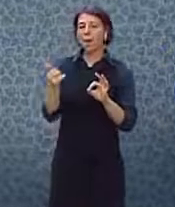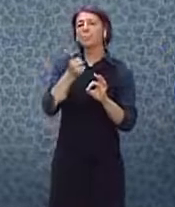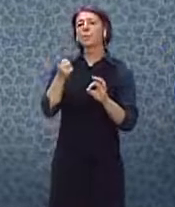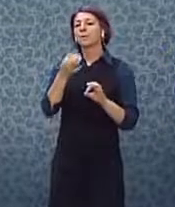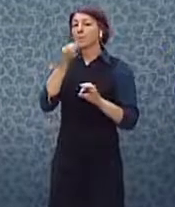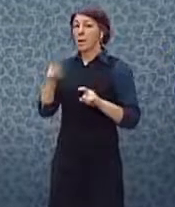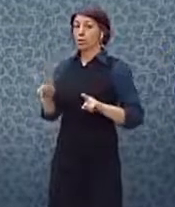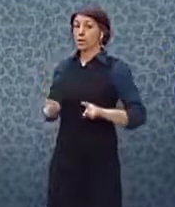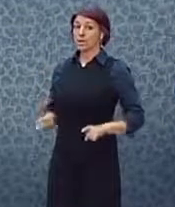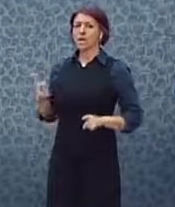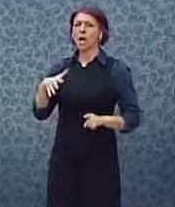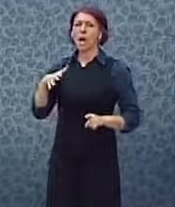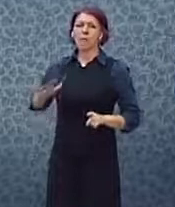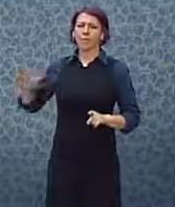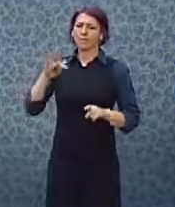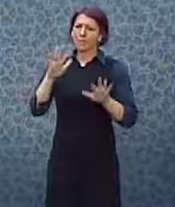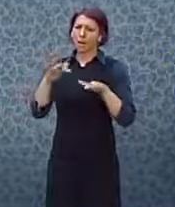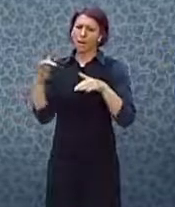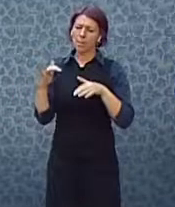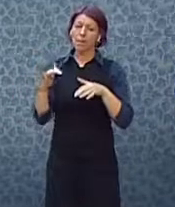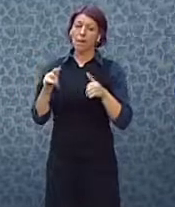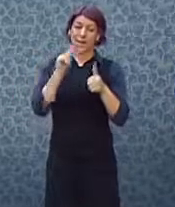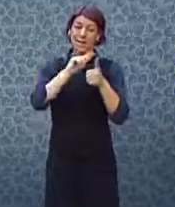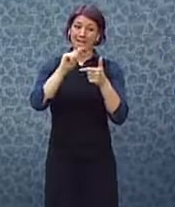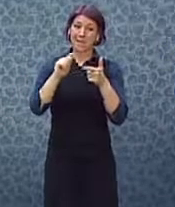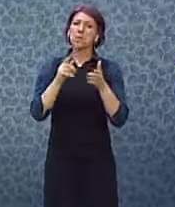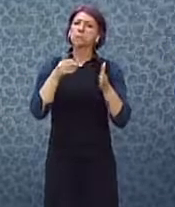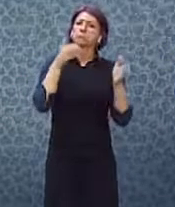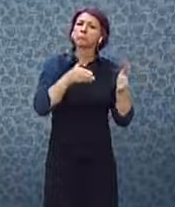nejdříve zhodnotit vlastně celkově ty priority